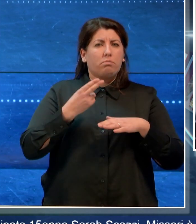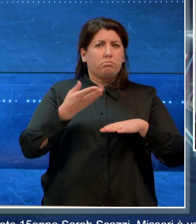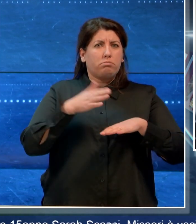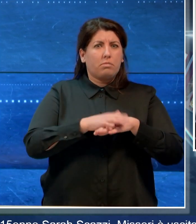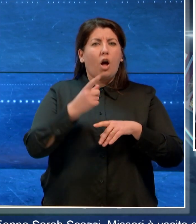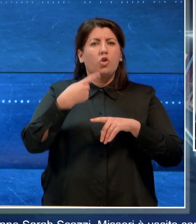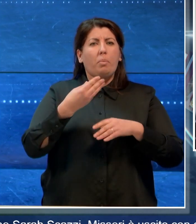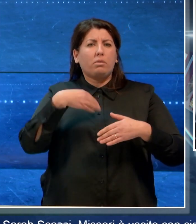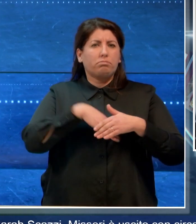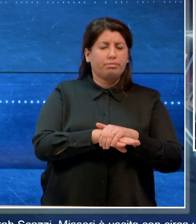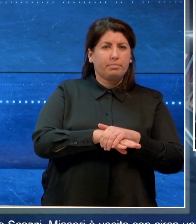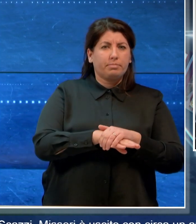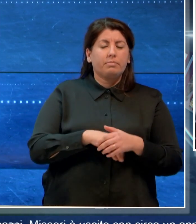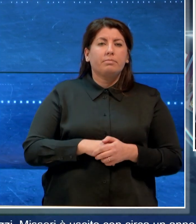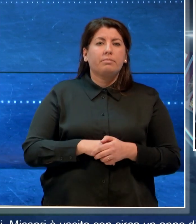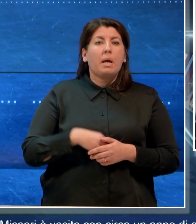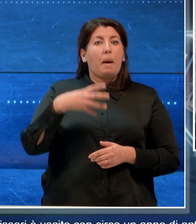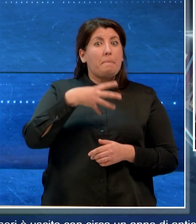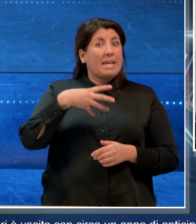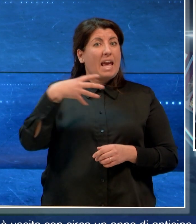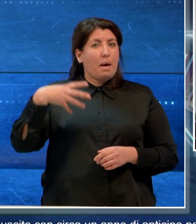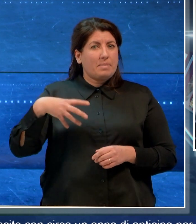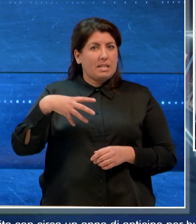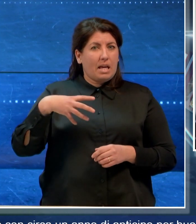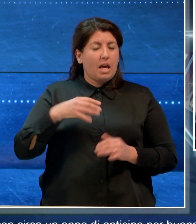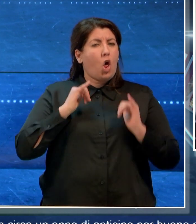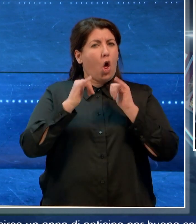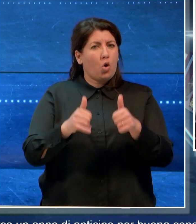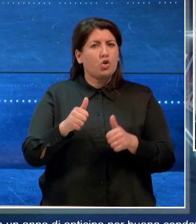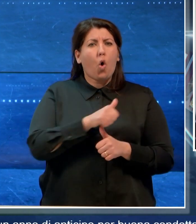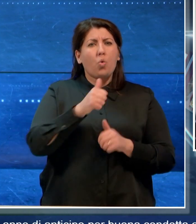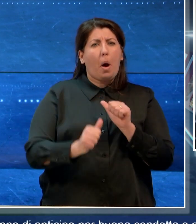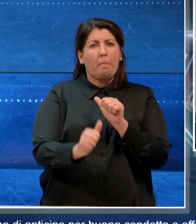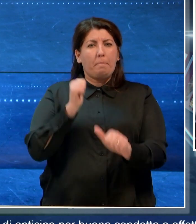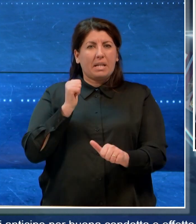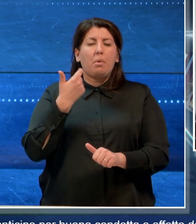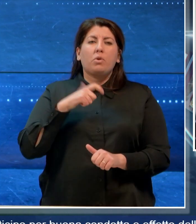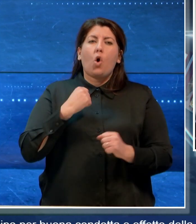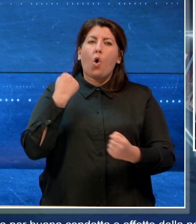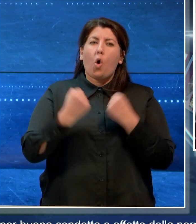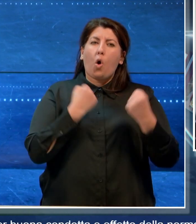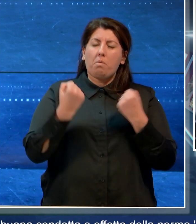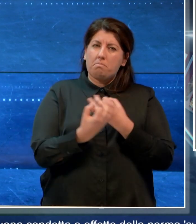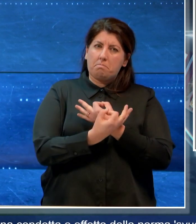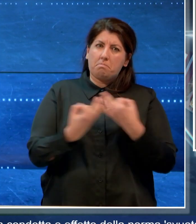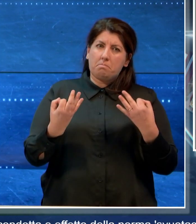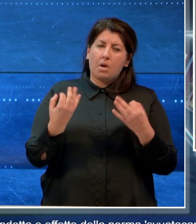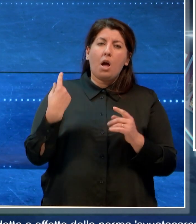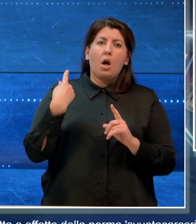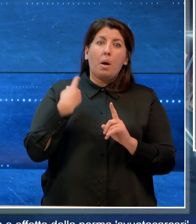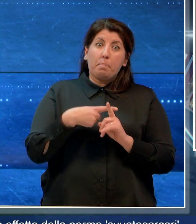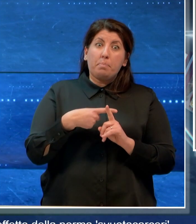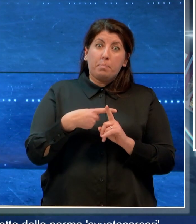Misseri è uscito con circa un anno di anticipo per buona condotta ed effetto della